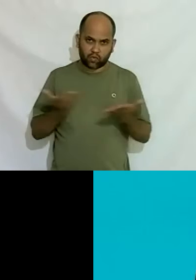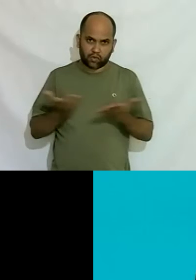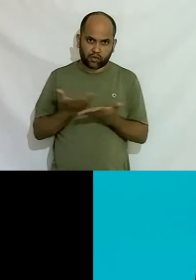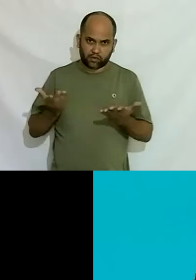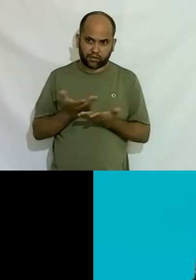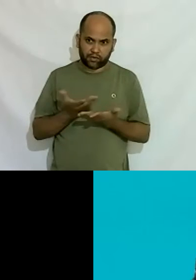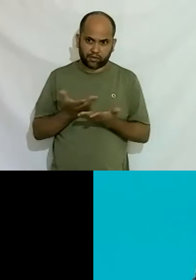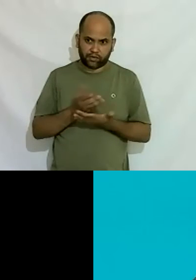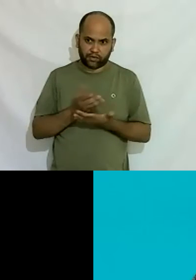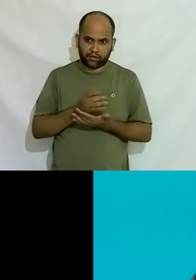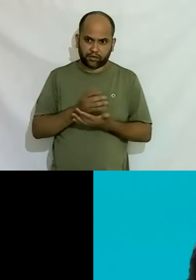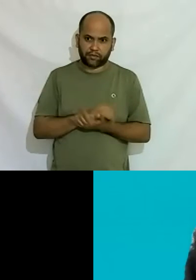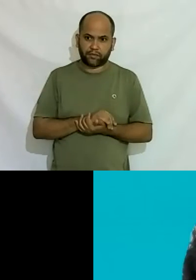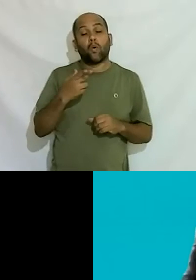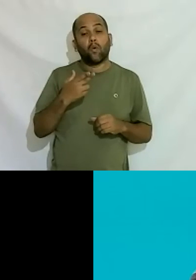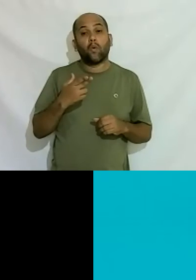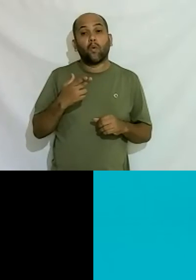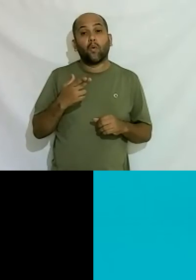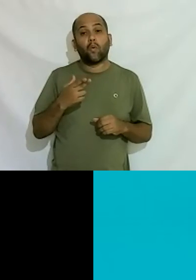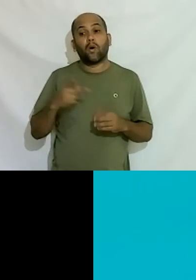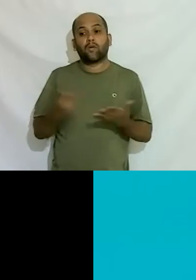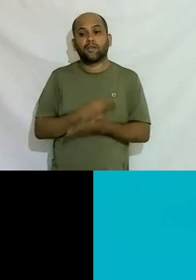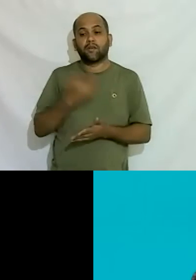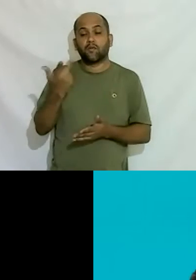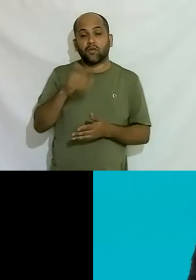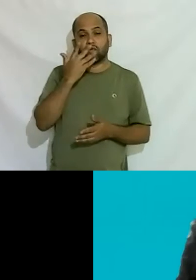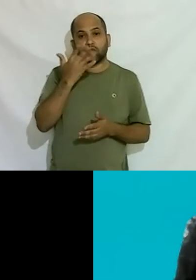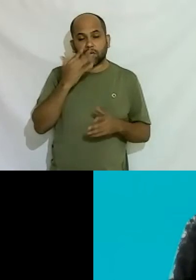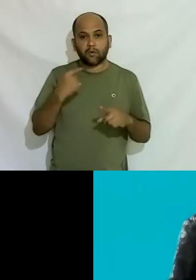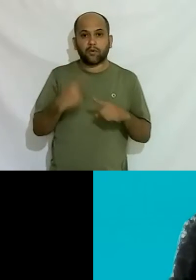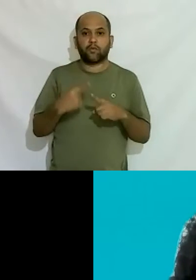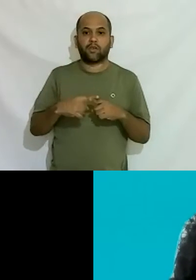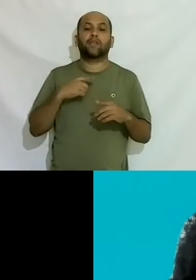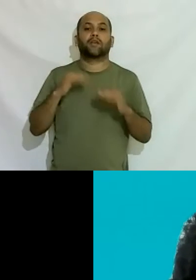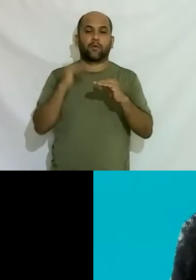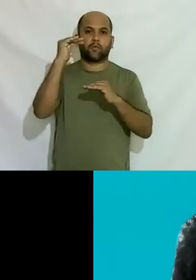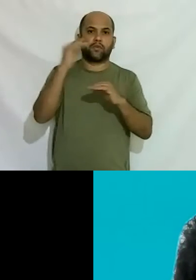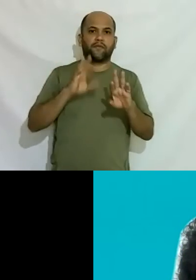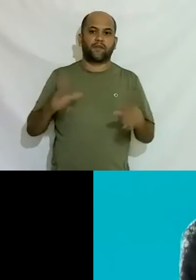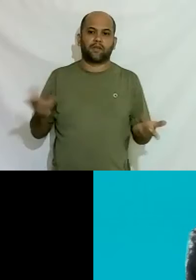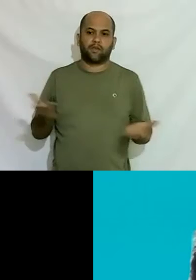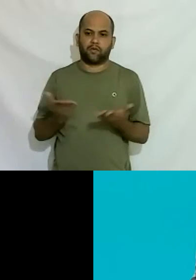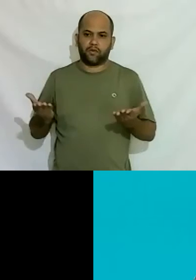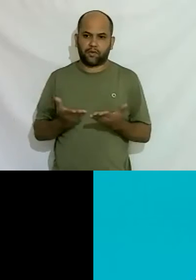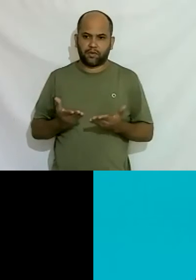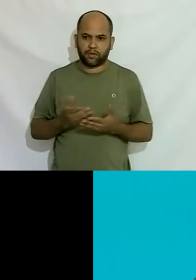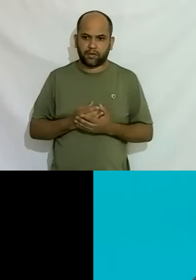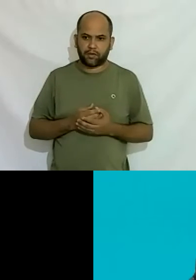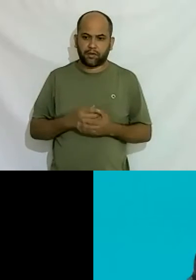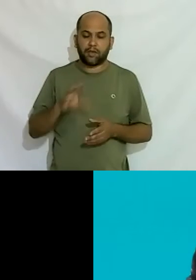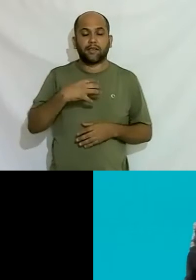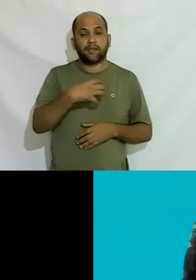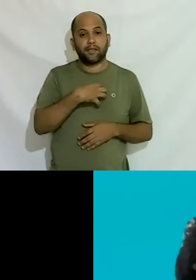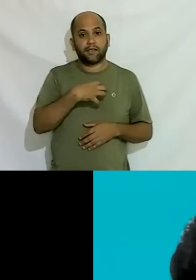preconceito ou passa de outra forma porque você está em uma posição diferente hoje e nesse sentido